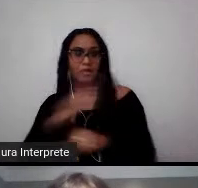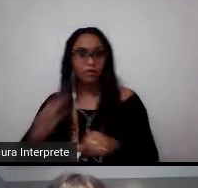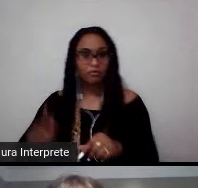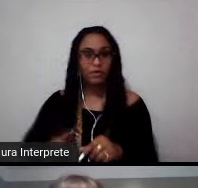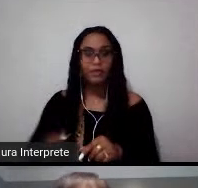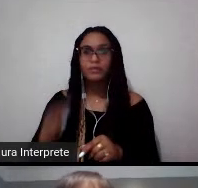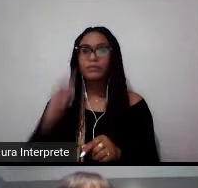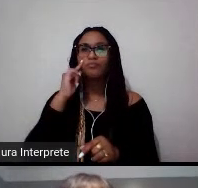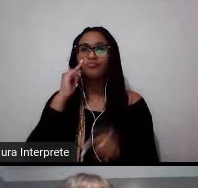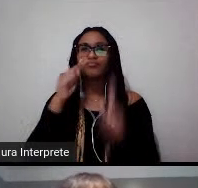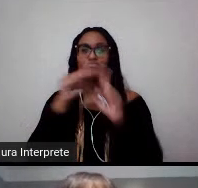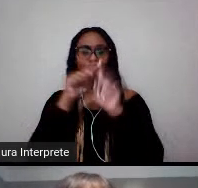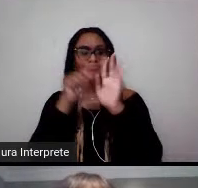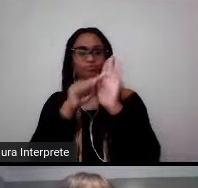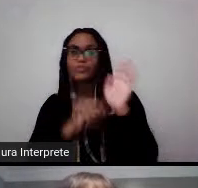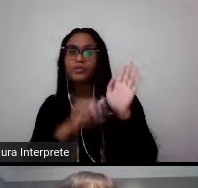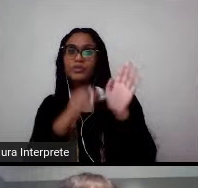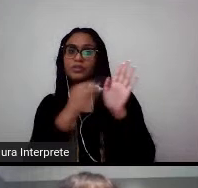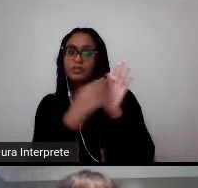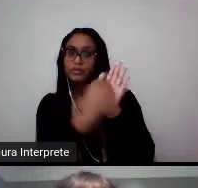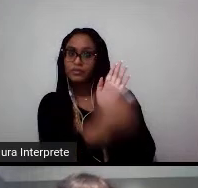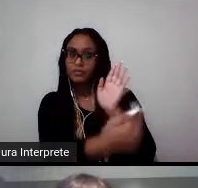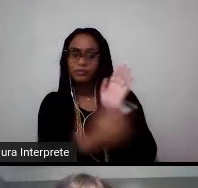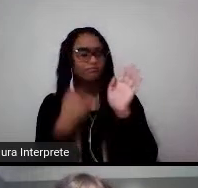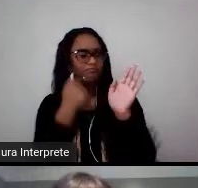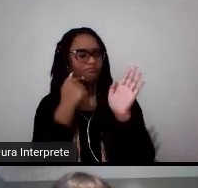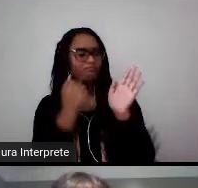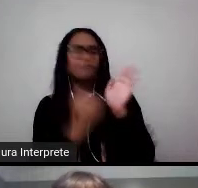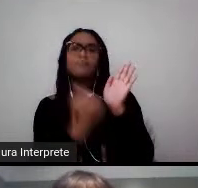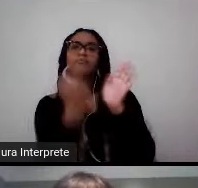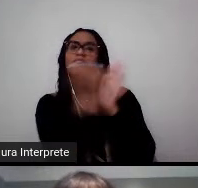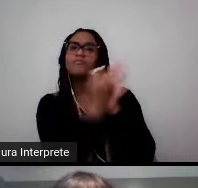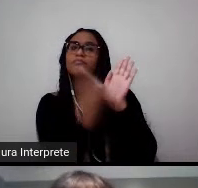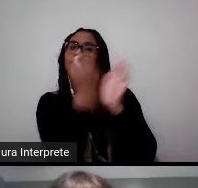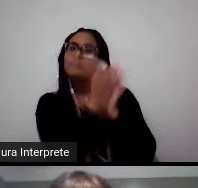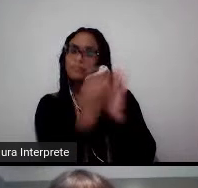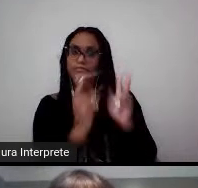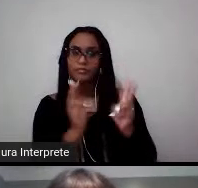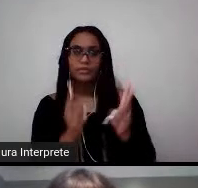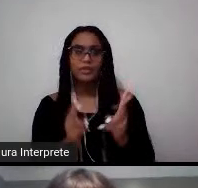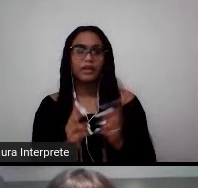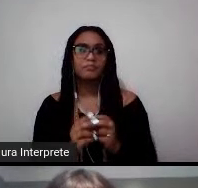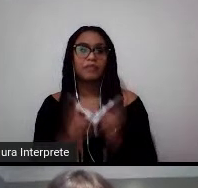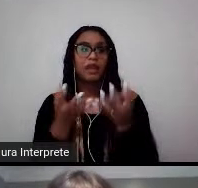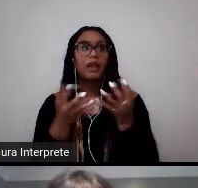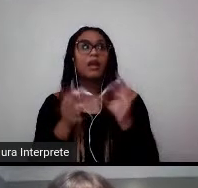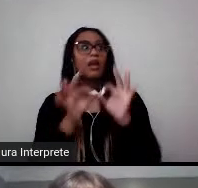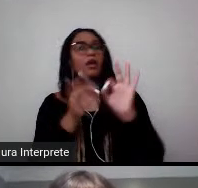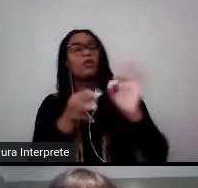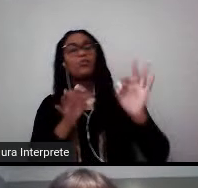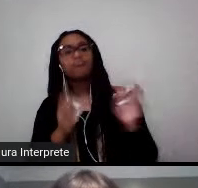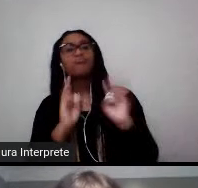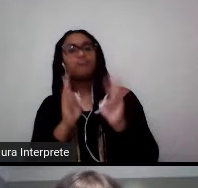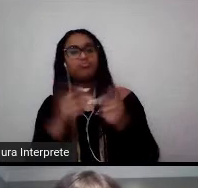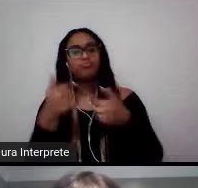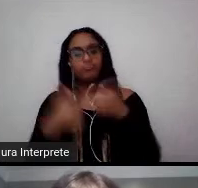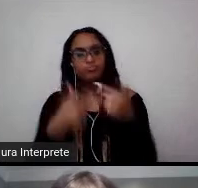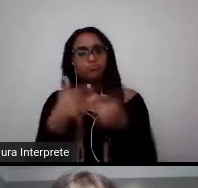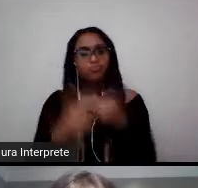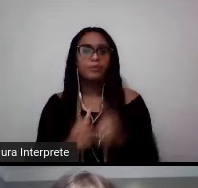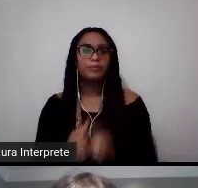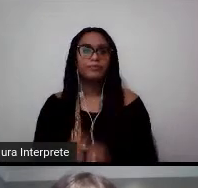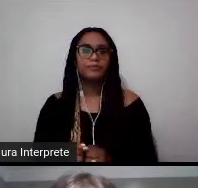britânico por meio da criação de relações longas e positivas com essas pessoas que vão receber a bolsa. Pode passar.